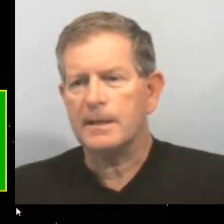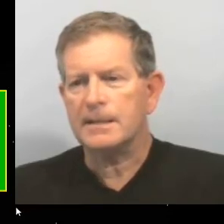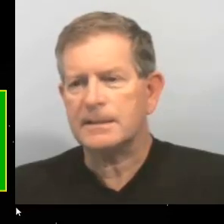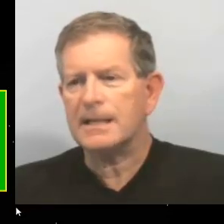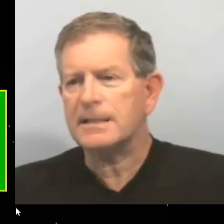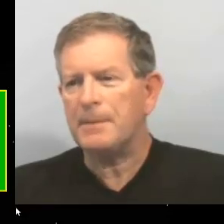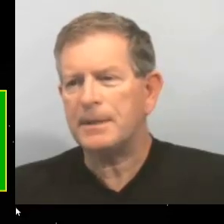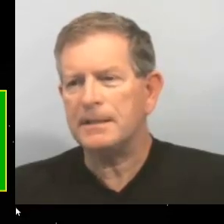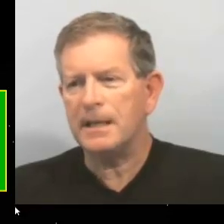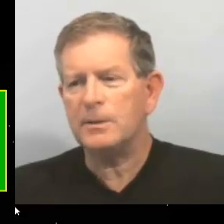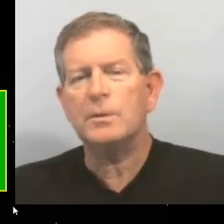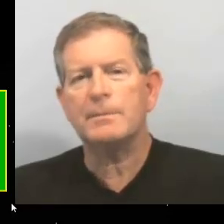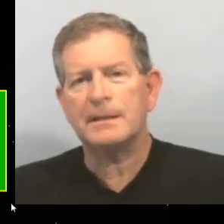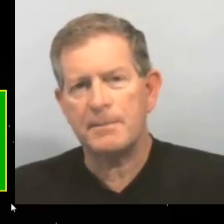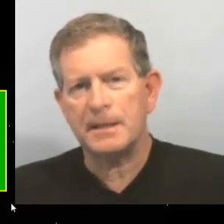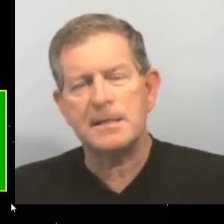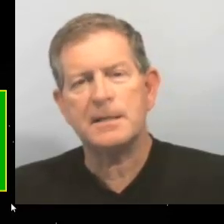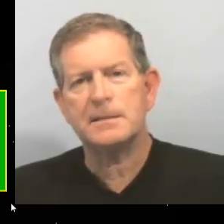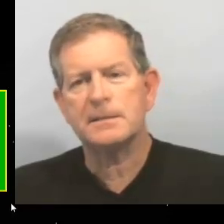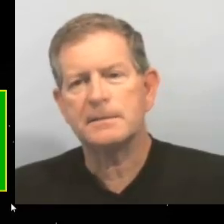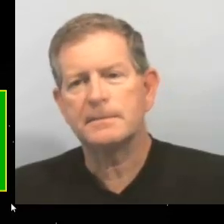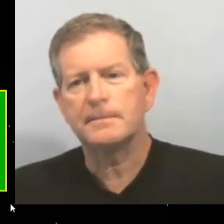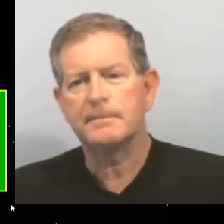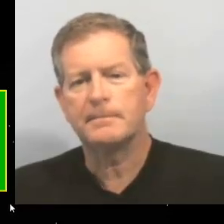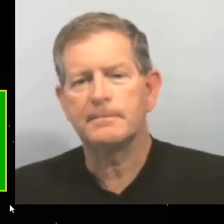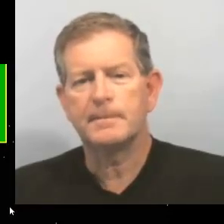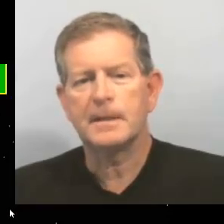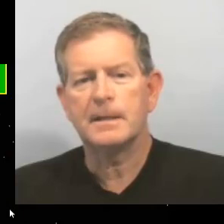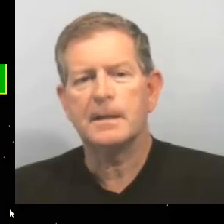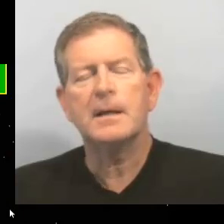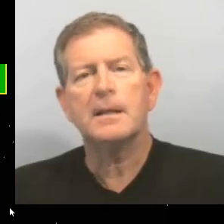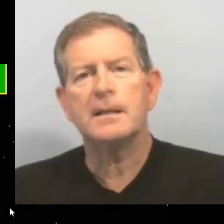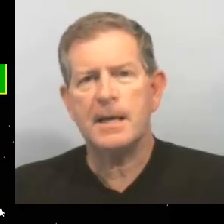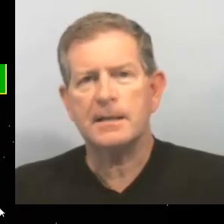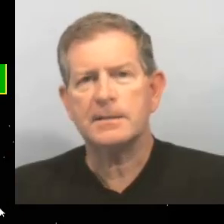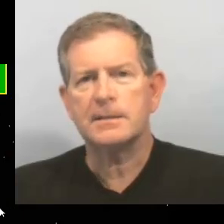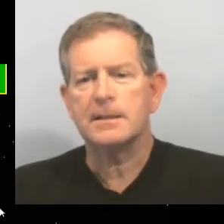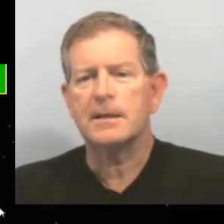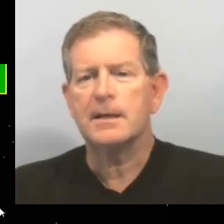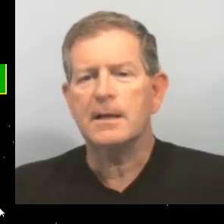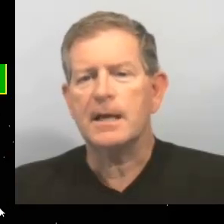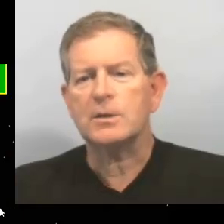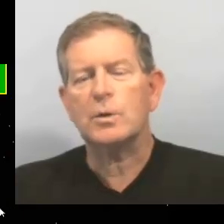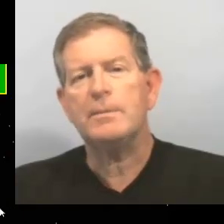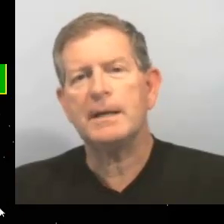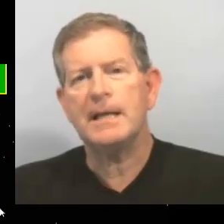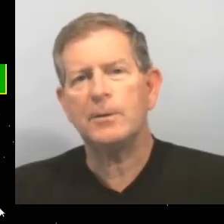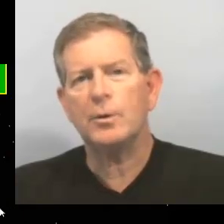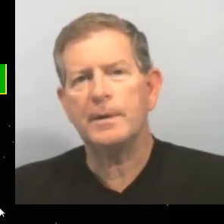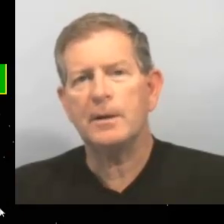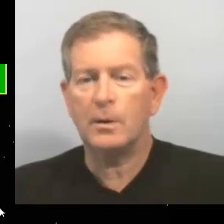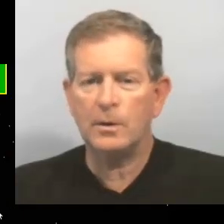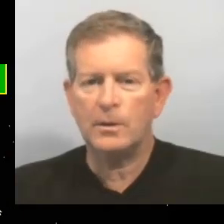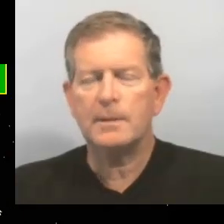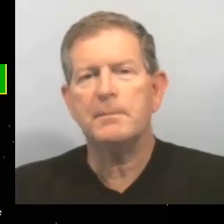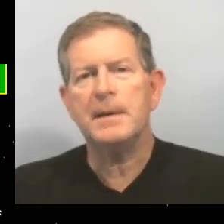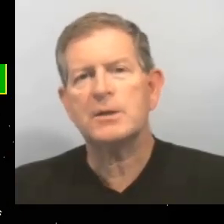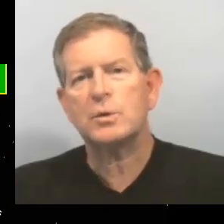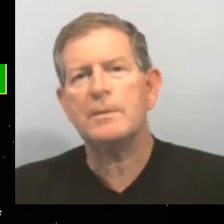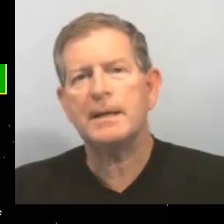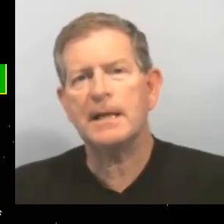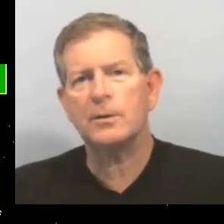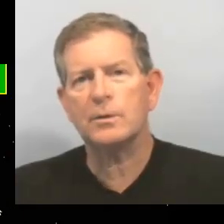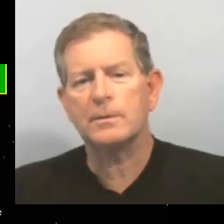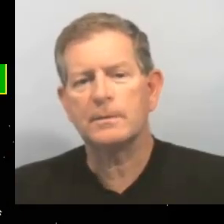¿Estás aprendiendo matemáticas? 10. ¿Estoy bañándome o